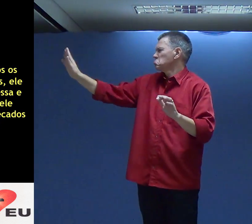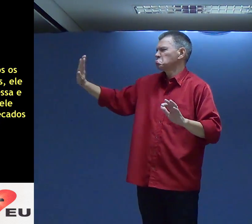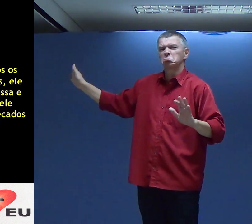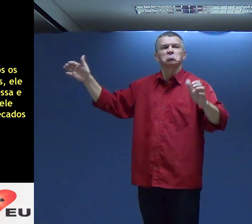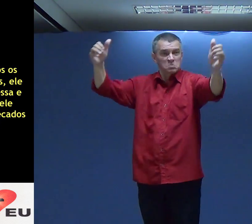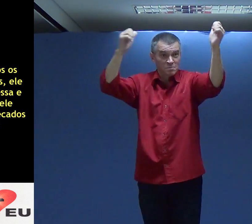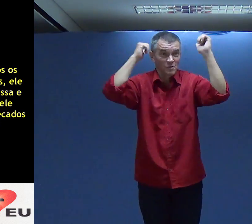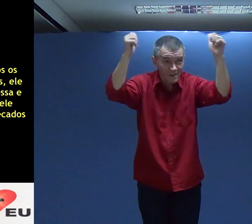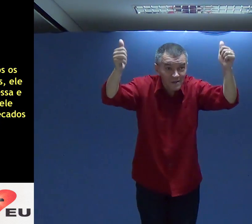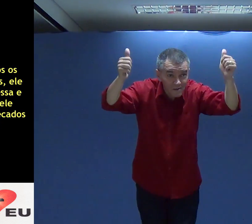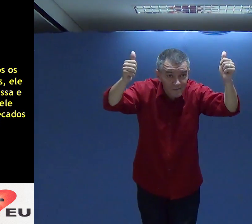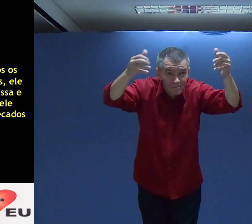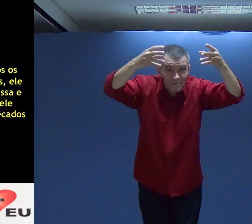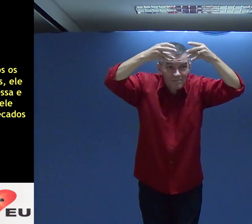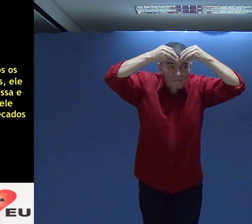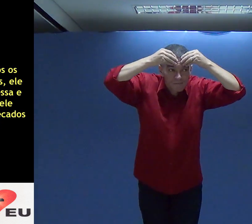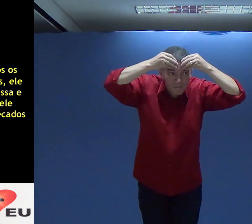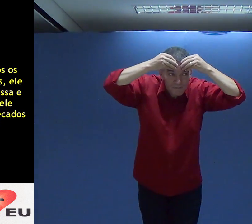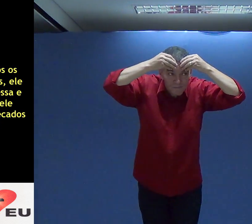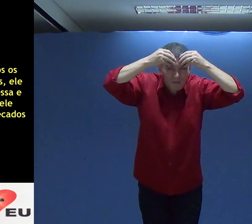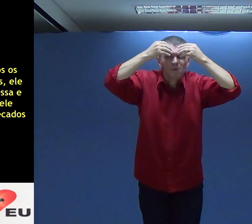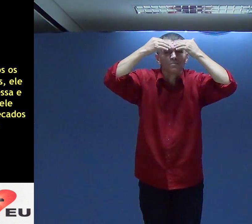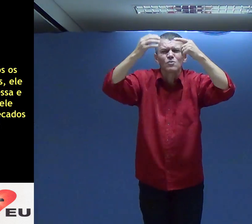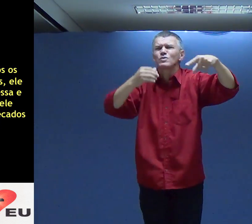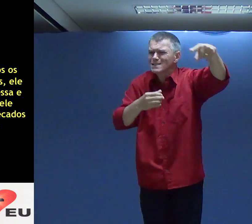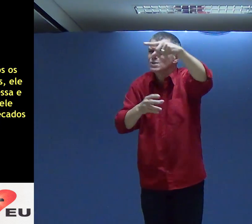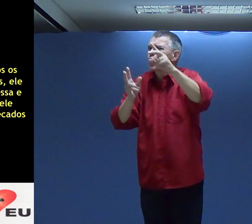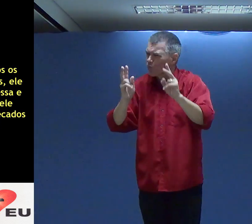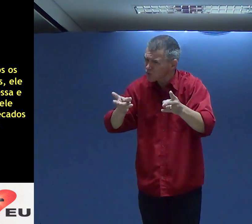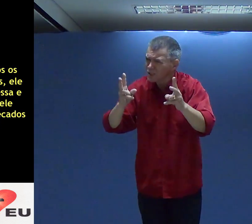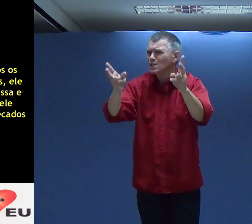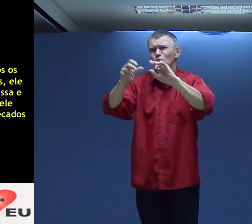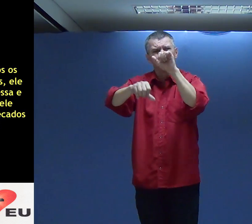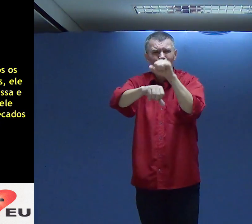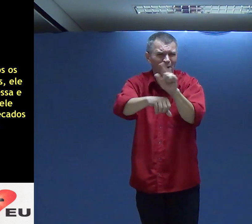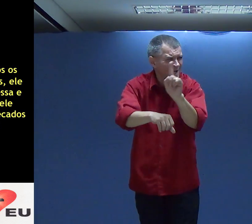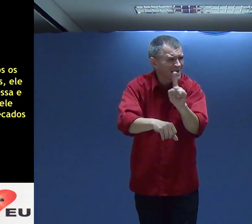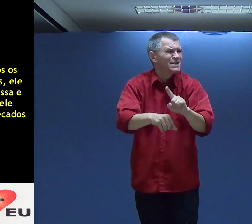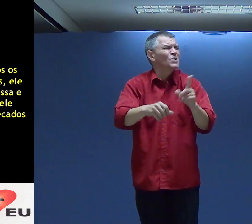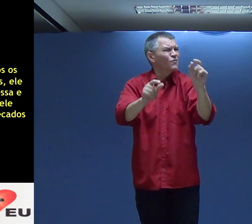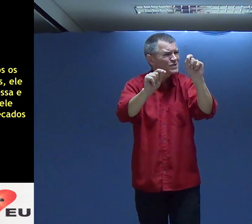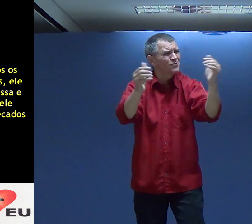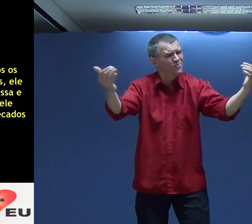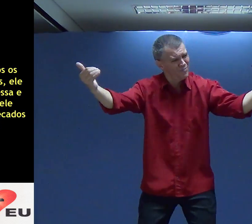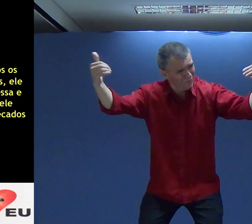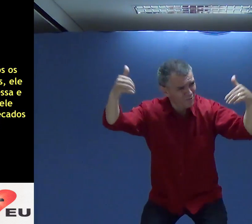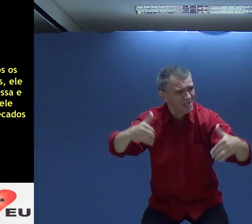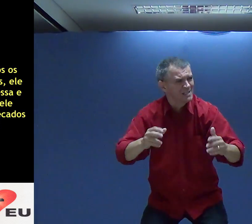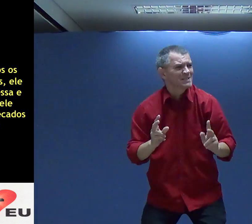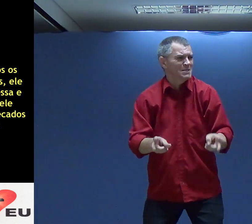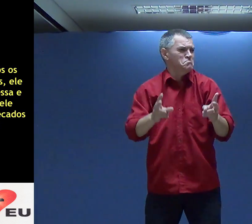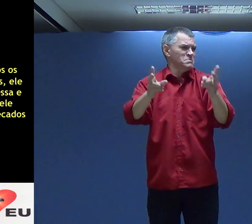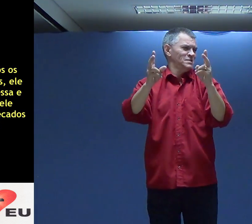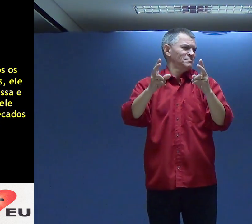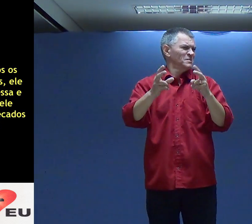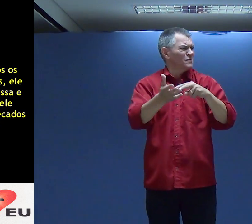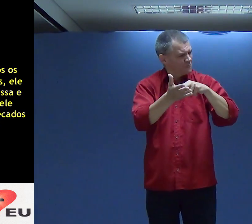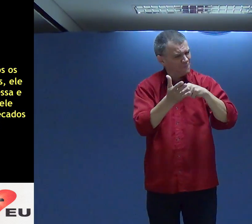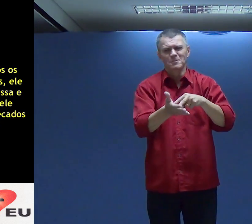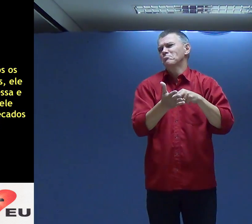Então Pode Deixar Tudo Bem Pensa Na Mensagem De Hoje Gente Venham Outros